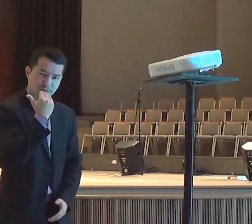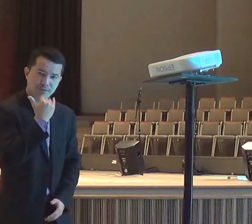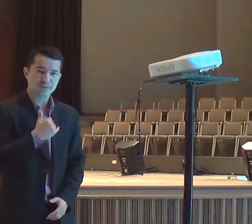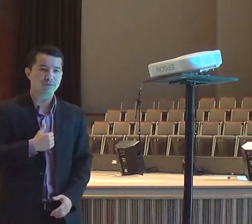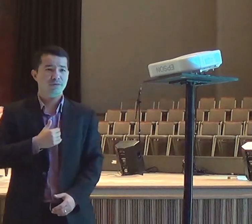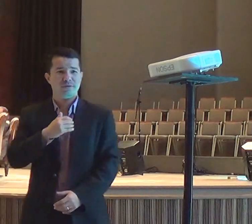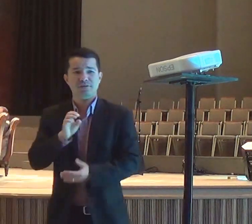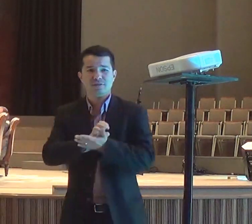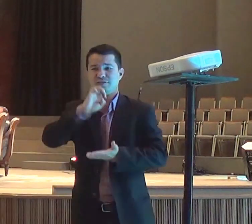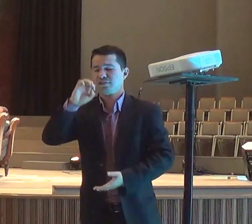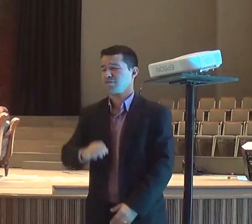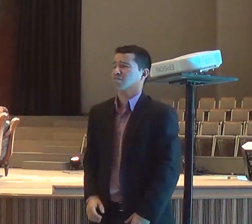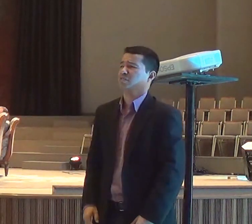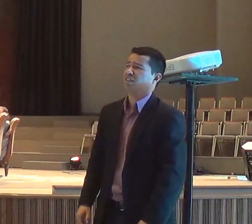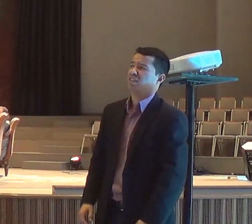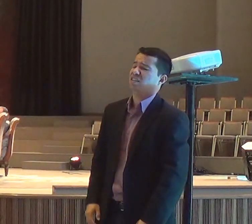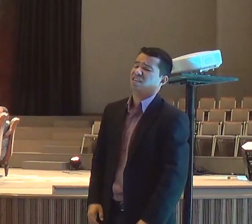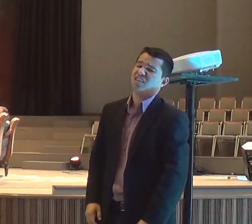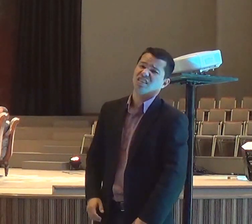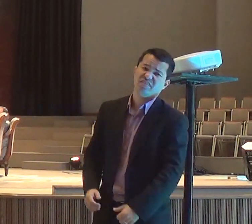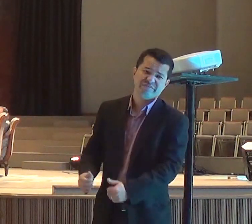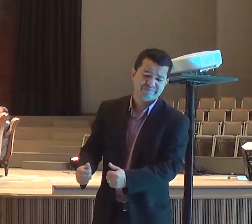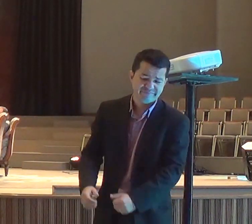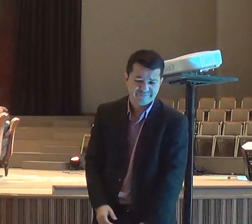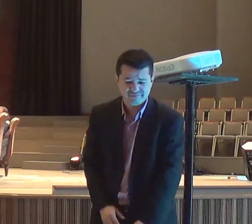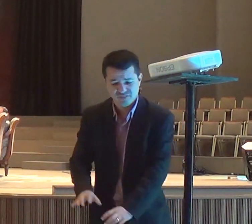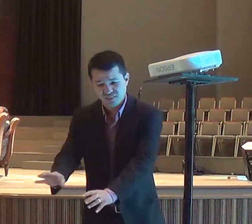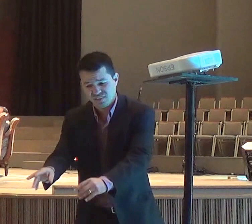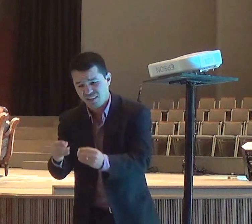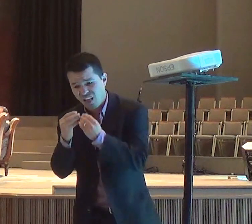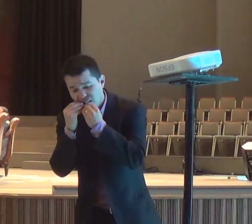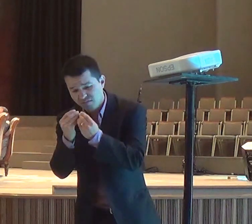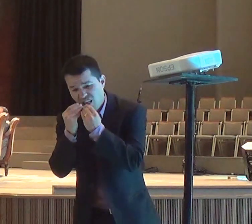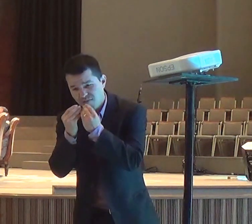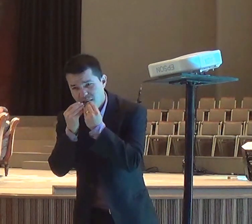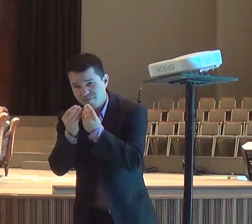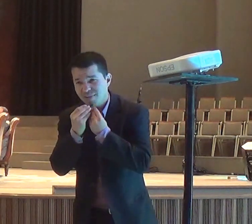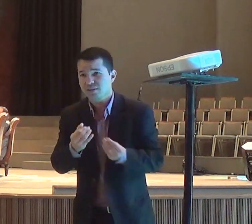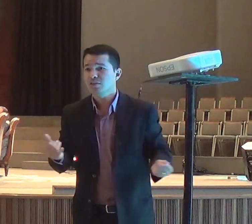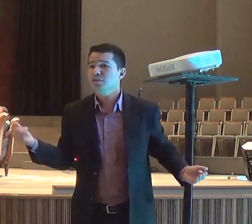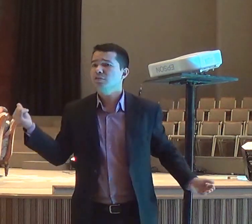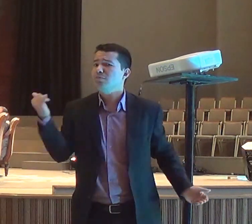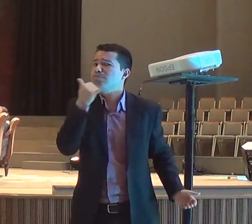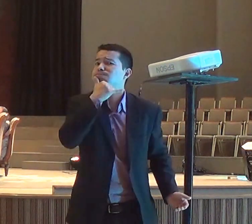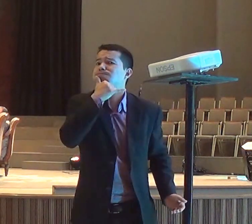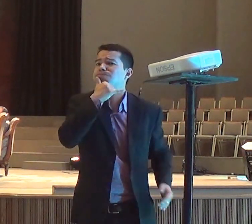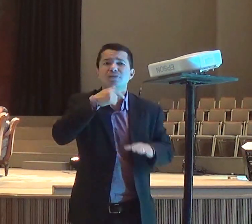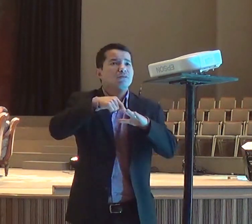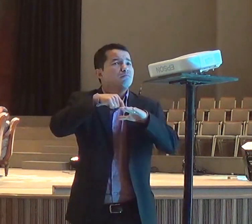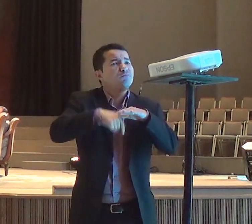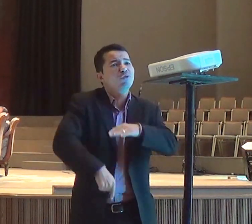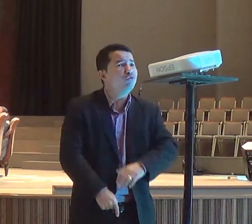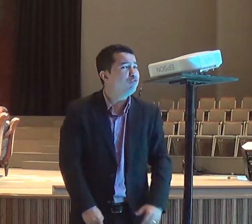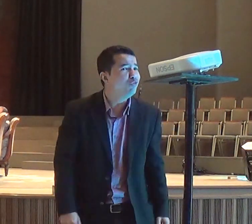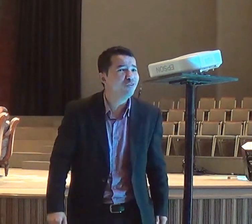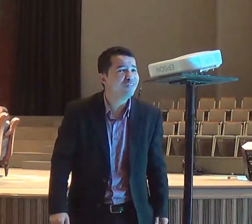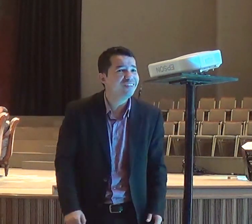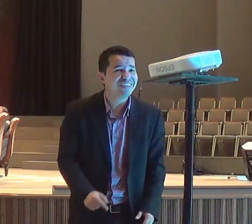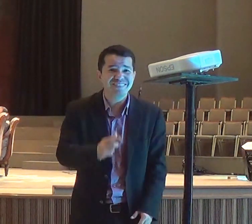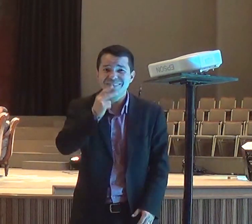diz, agora, você vai embora daqui, porque esse não é o teu lugar, Deus tem um encontro com você, em Horebe, vai para lá,